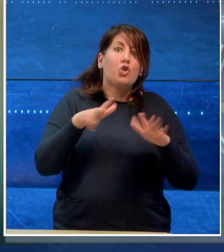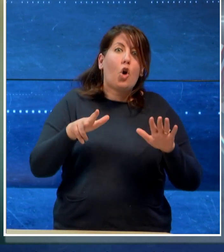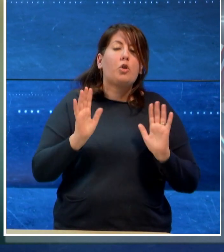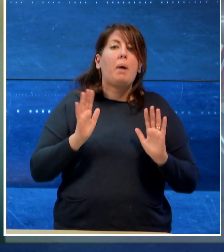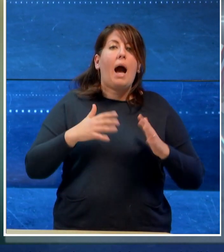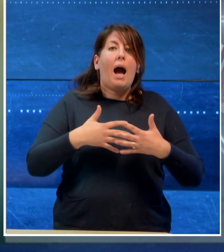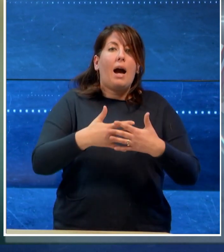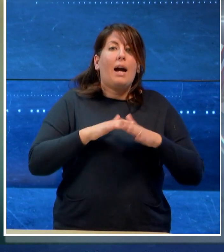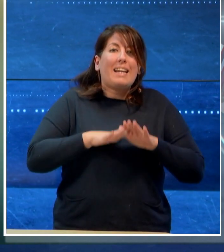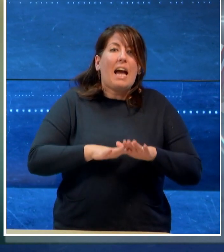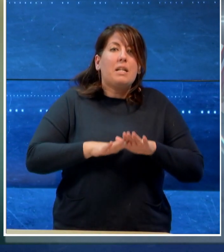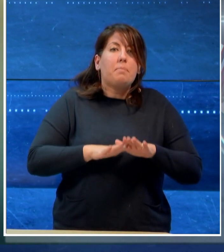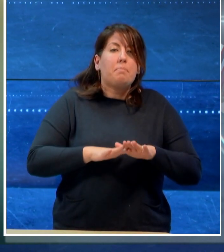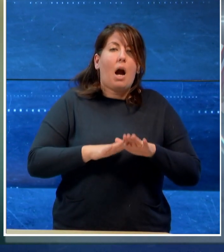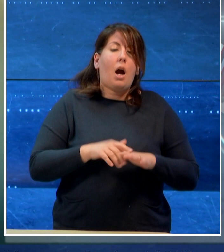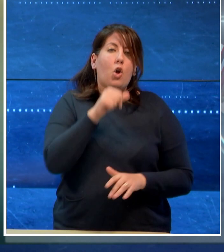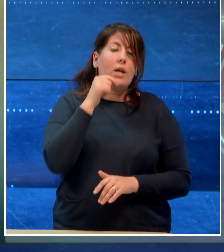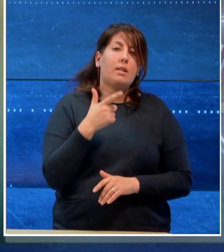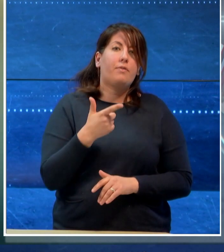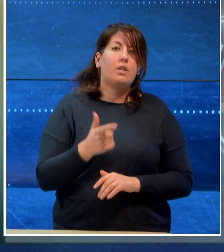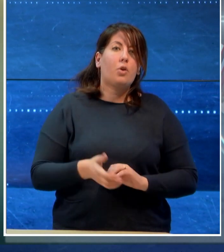rianimarlo è stato inutile.